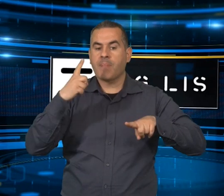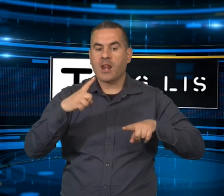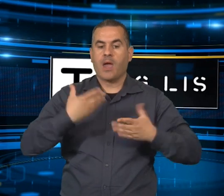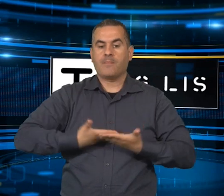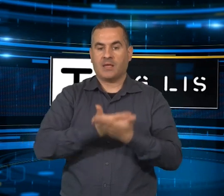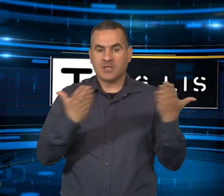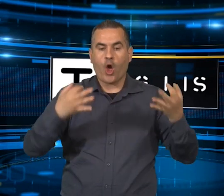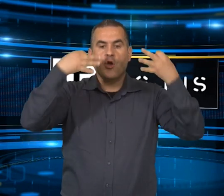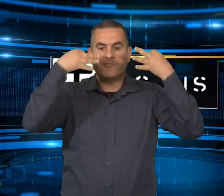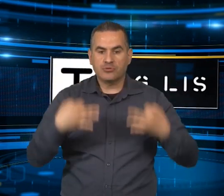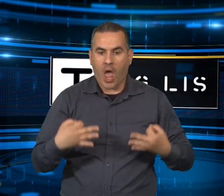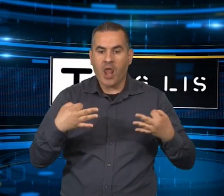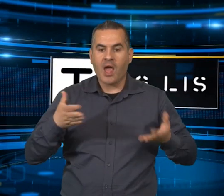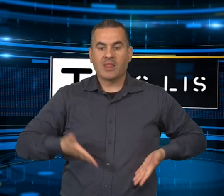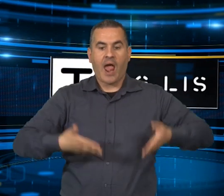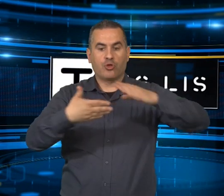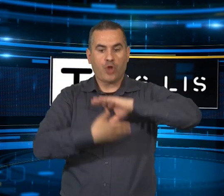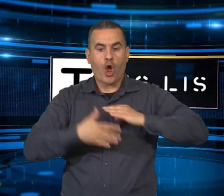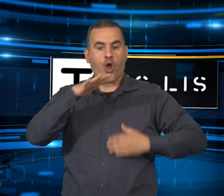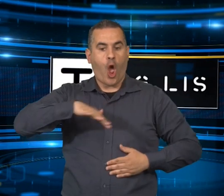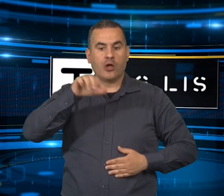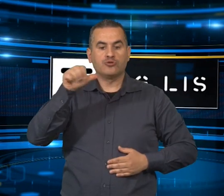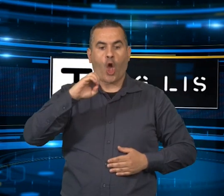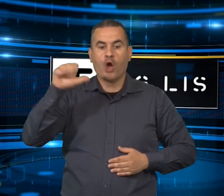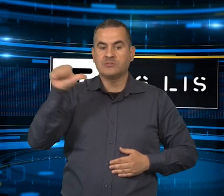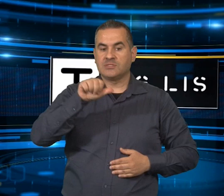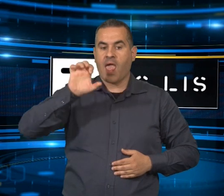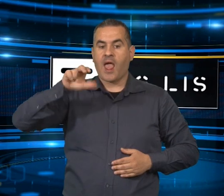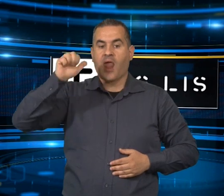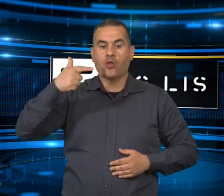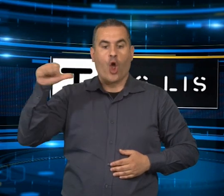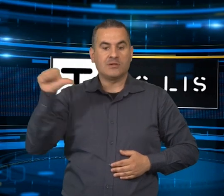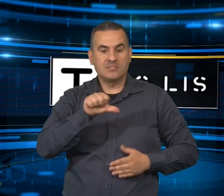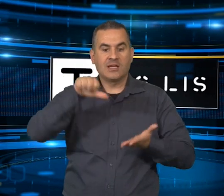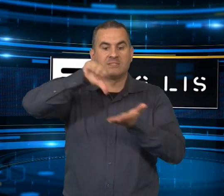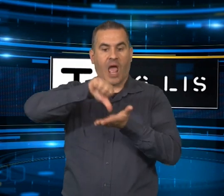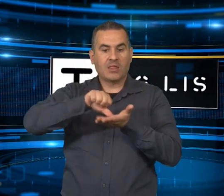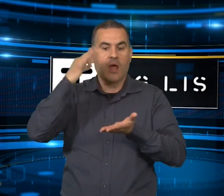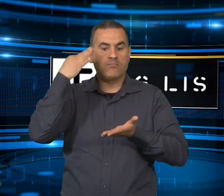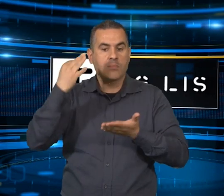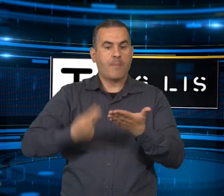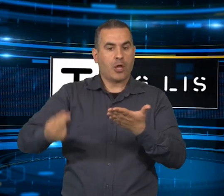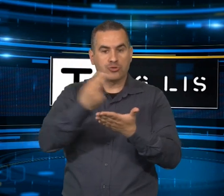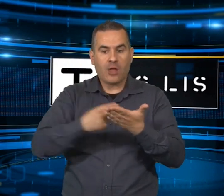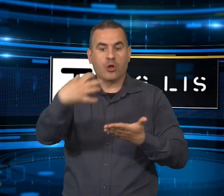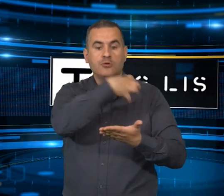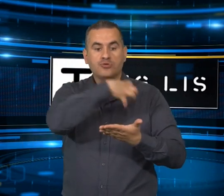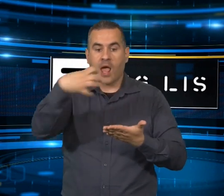della Presidente del Consiglio Giorgia Miloni, del Governatore Cristian Solinas, del Ministro degli Esti Antonio Tajani, delle